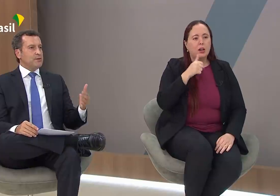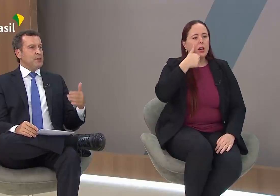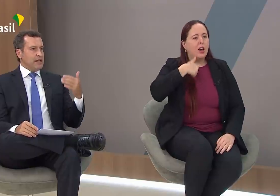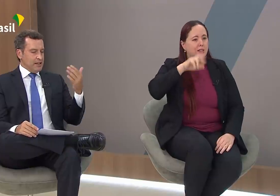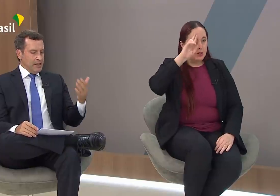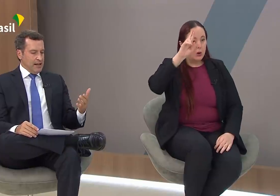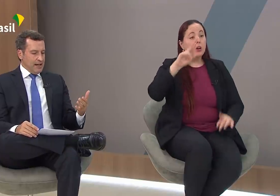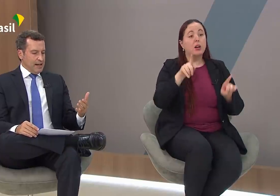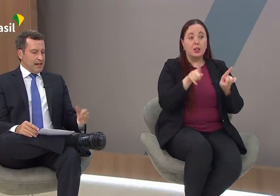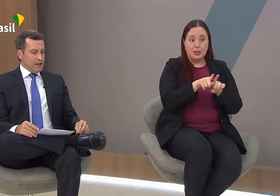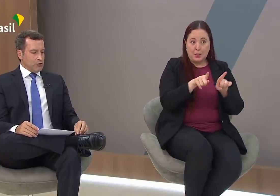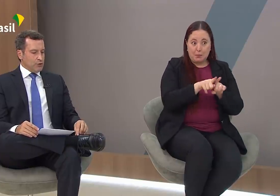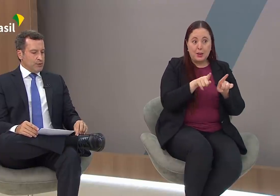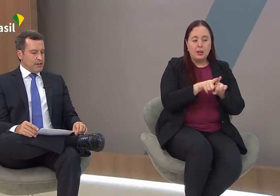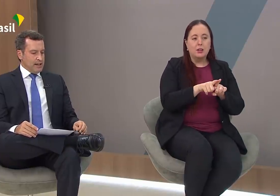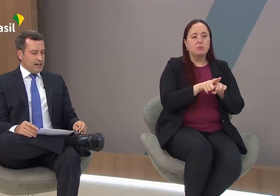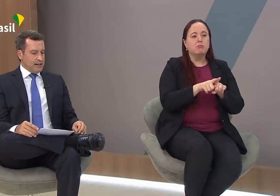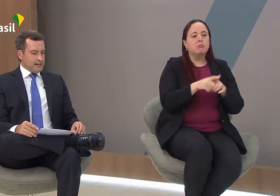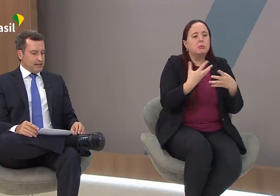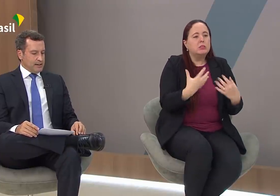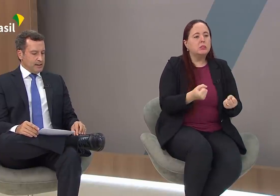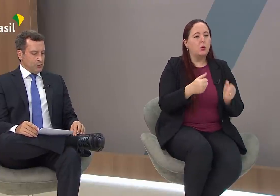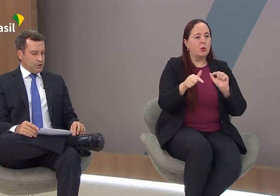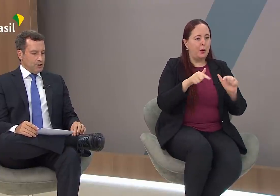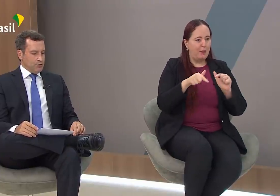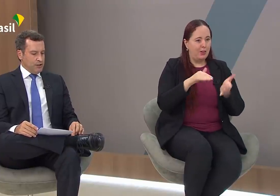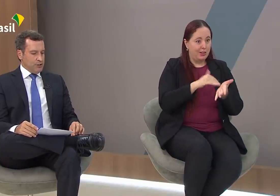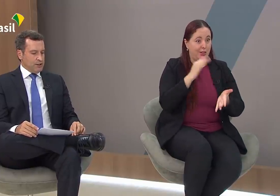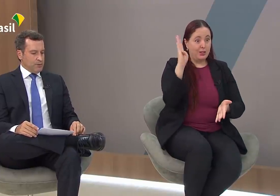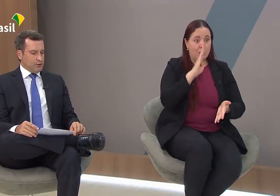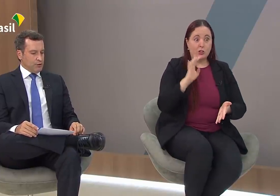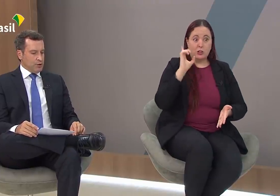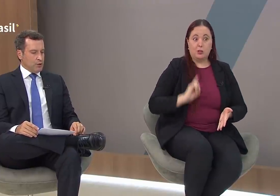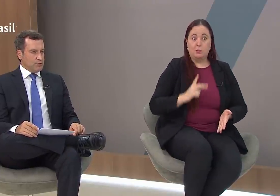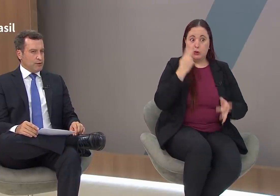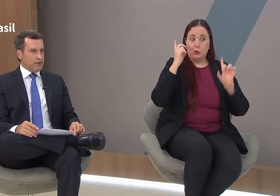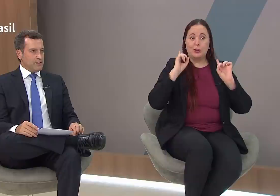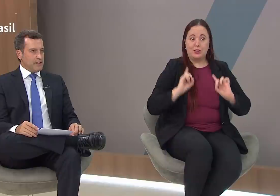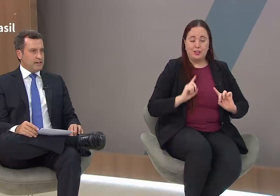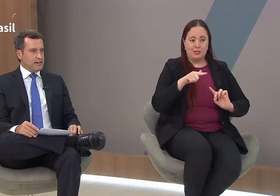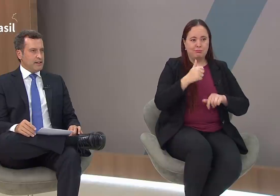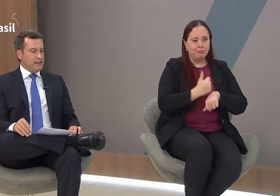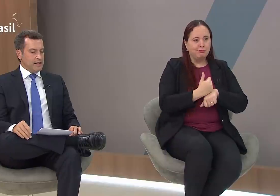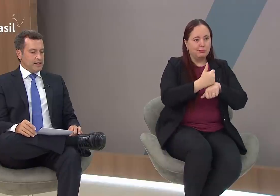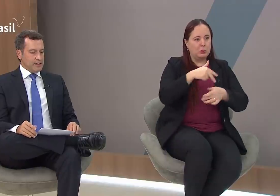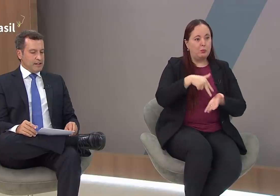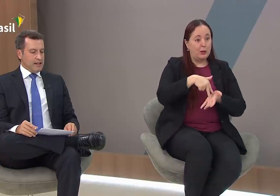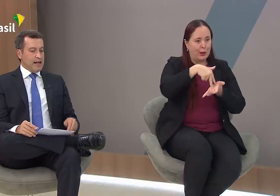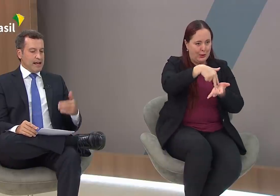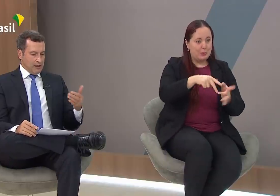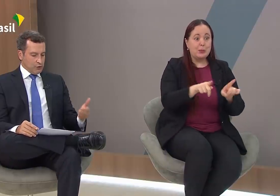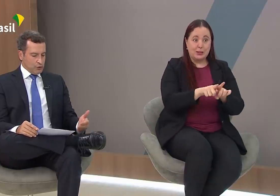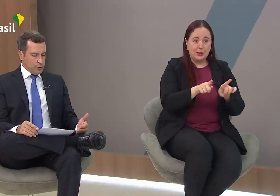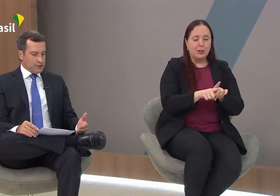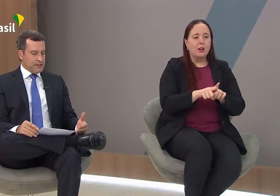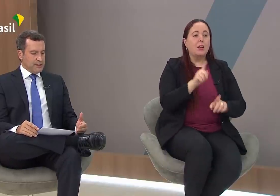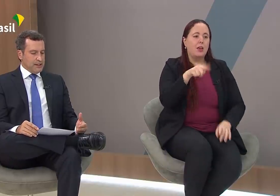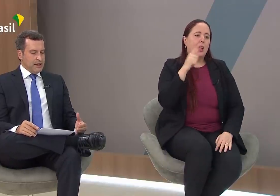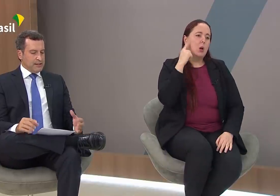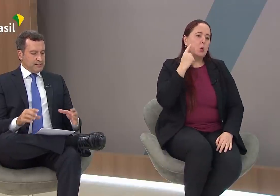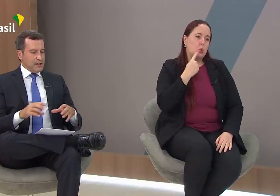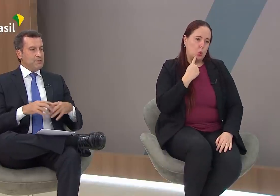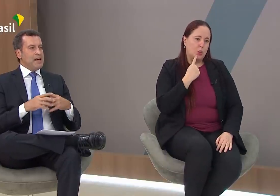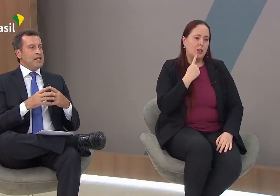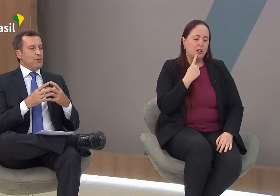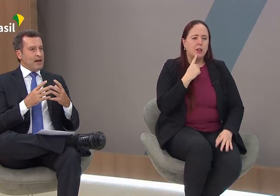senhora também assume a Secretaria Nacional dos Direitos da pessoa com deficiência e é surda.